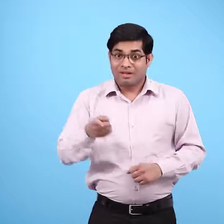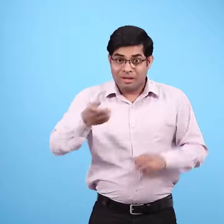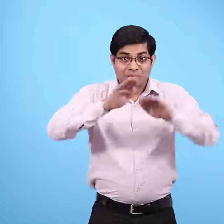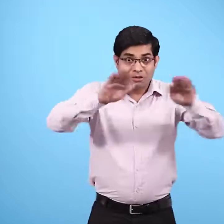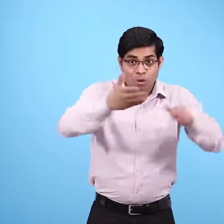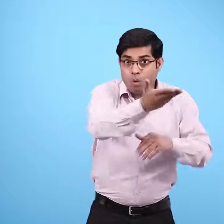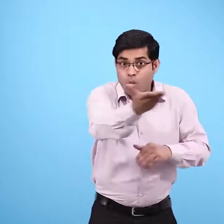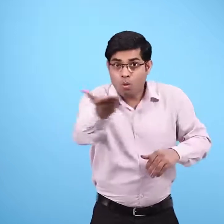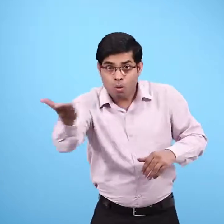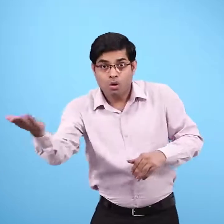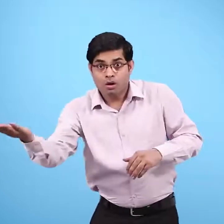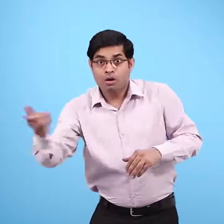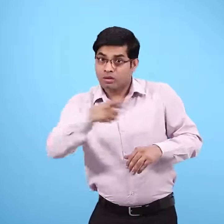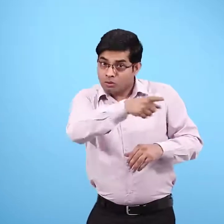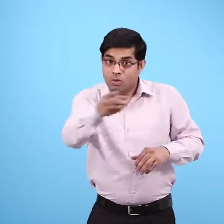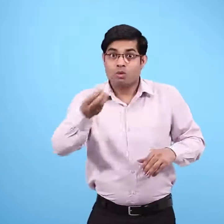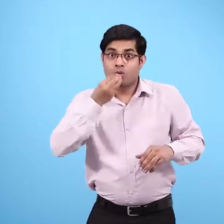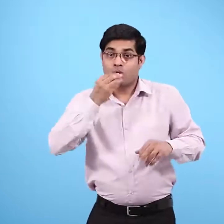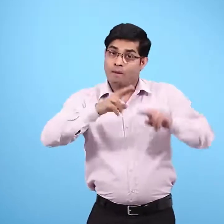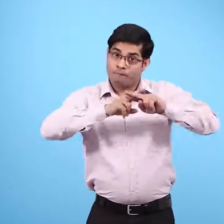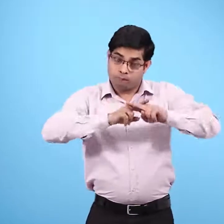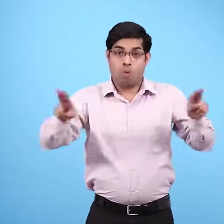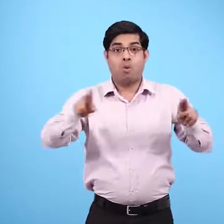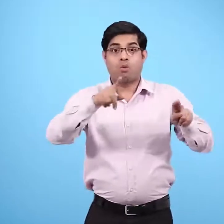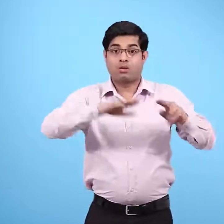भर पेट खाना सभी बच्चों का अधिकार है